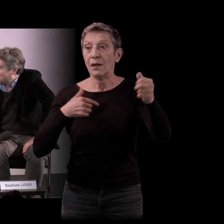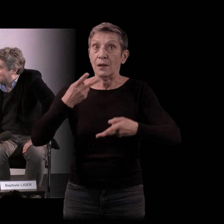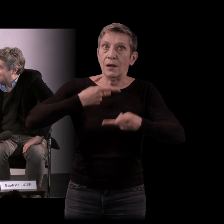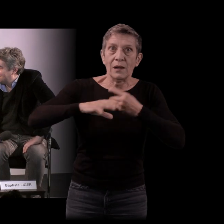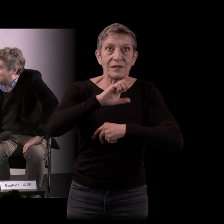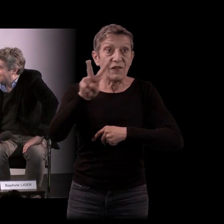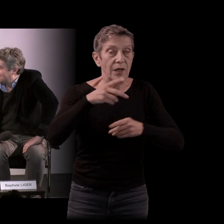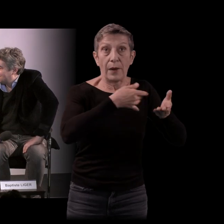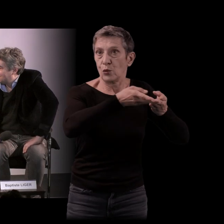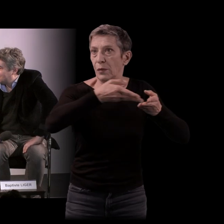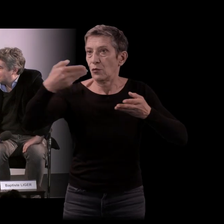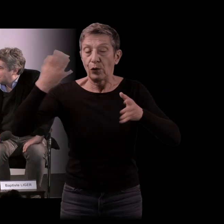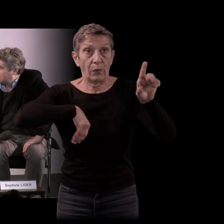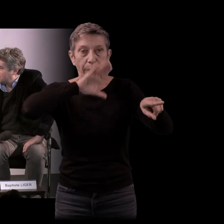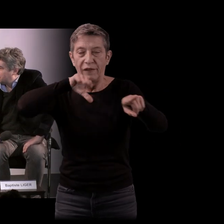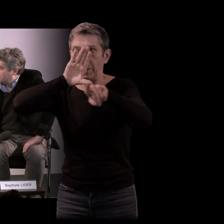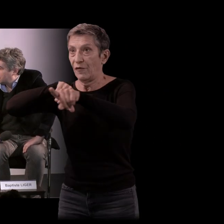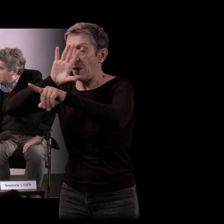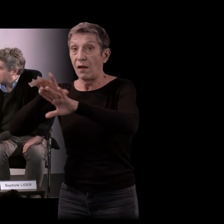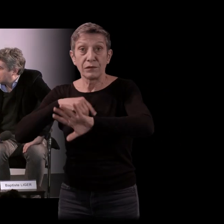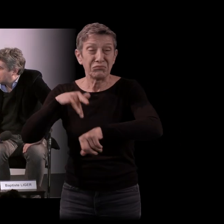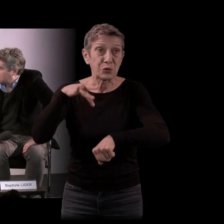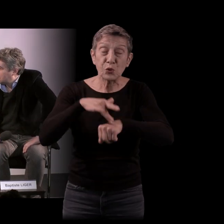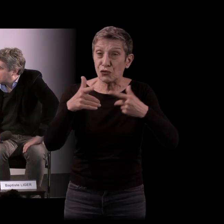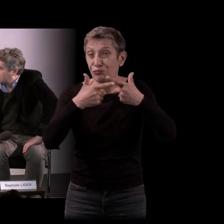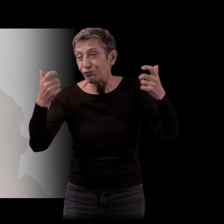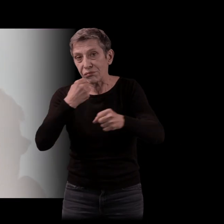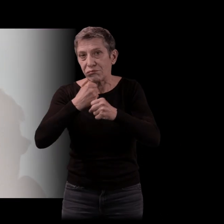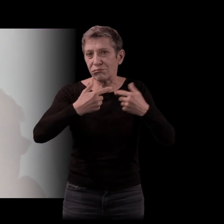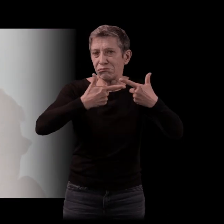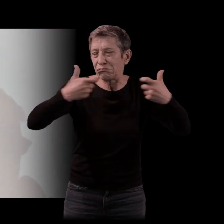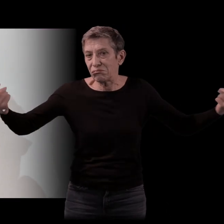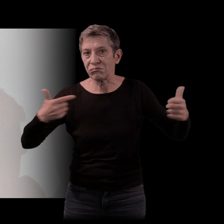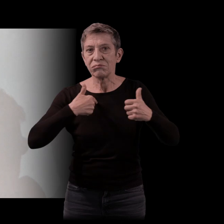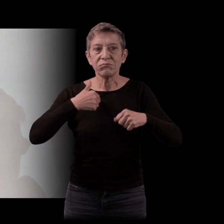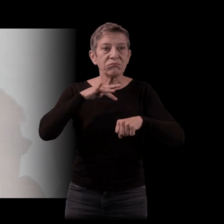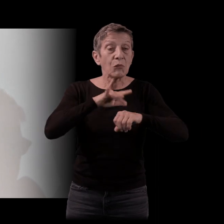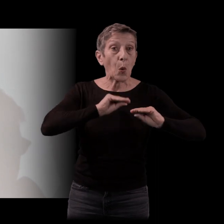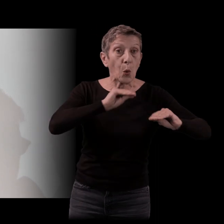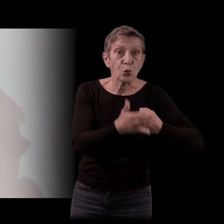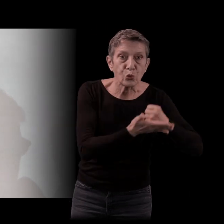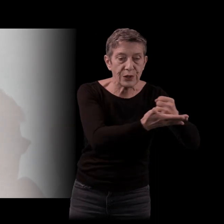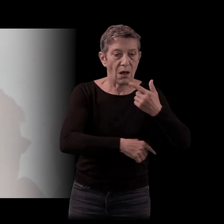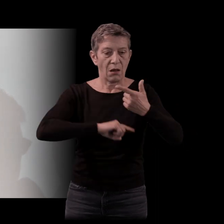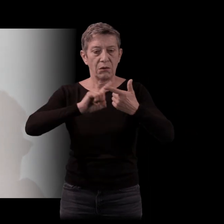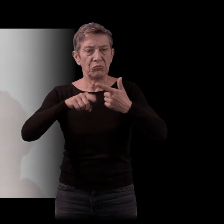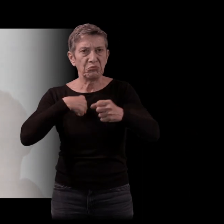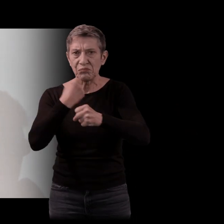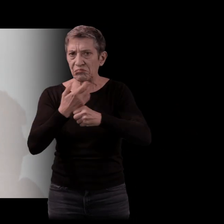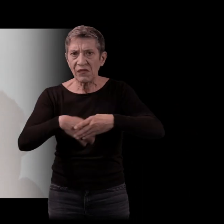faisais claquer la porte sur les doigts. J'ai fait des tas de trucs.'ai fait des cours de soutien. J'ai travaillé dans des agences de presse